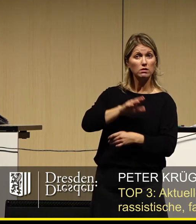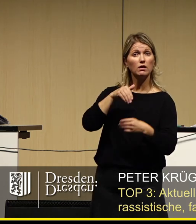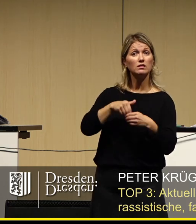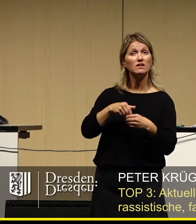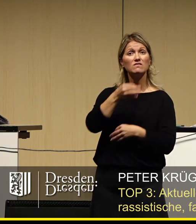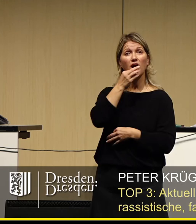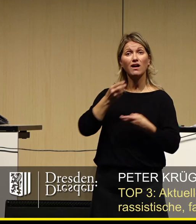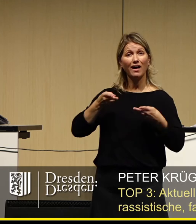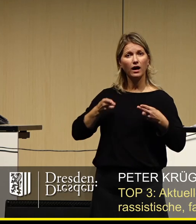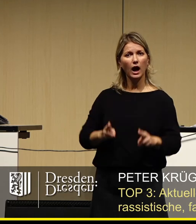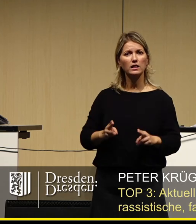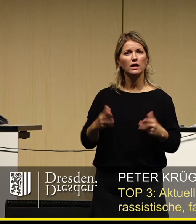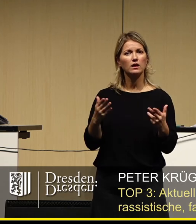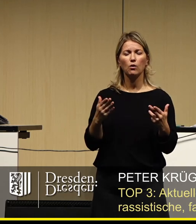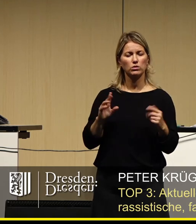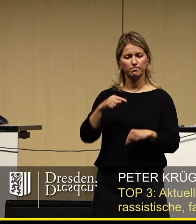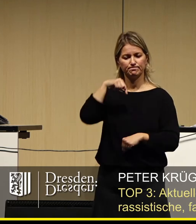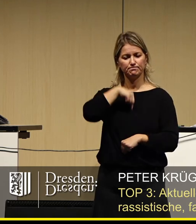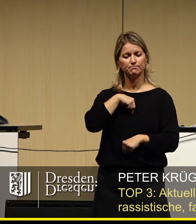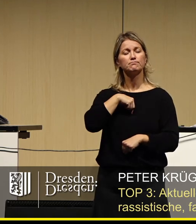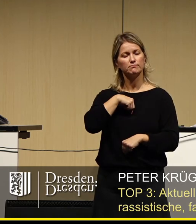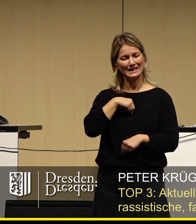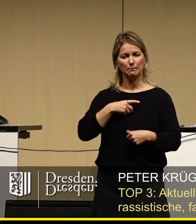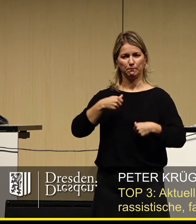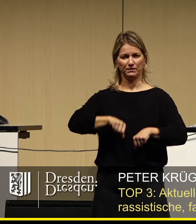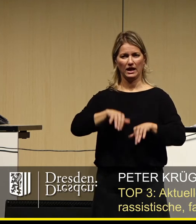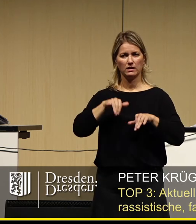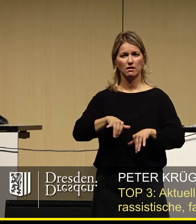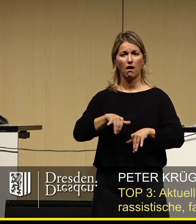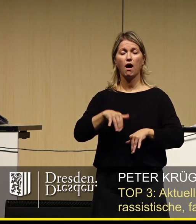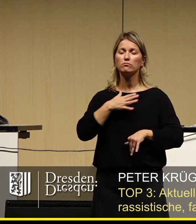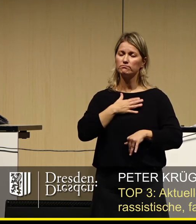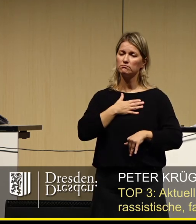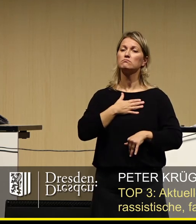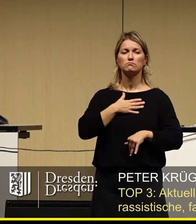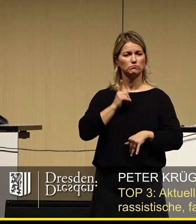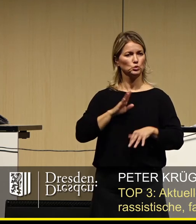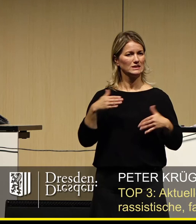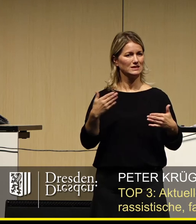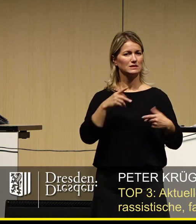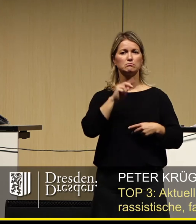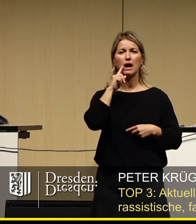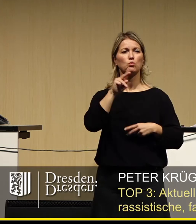Frage als vielmehr eine Verpflichtung, sich politisch mit anderen Meinungen auseinanderzusetzen.